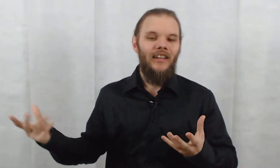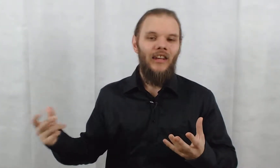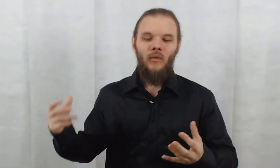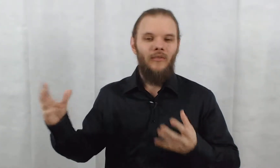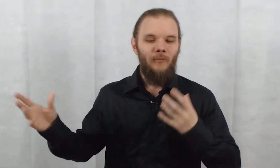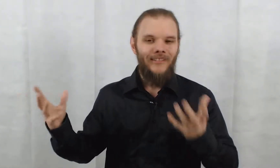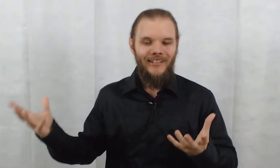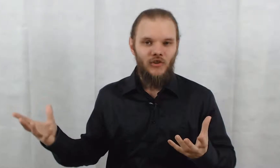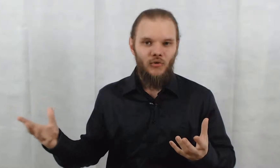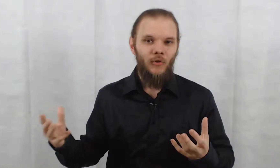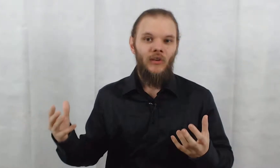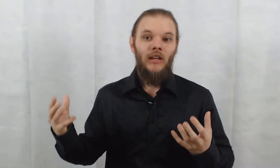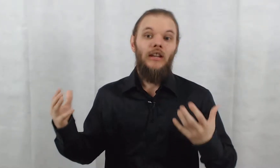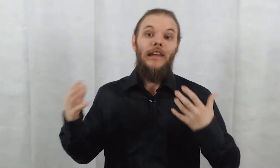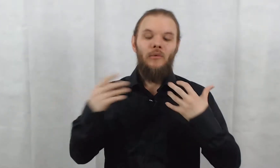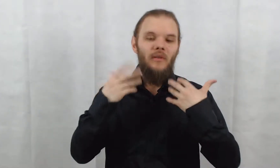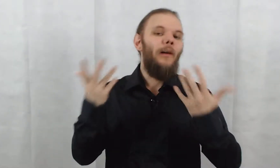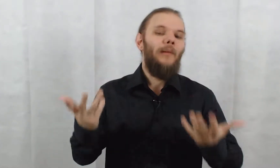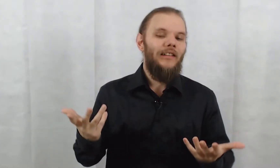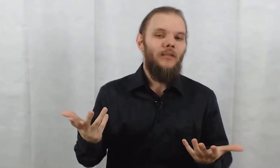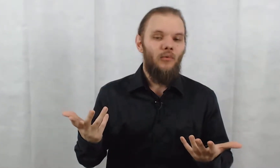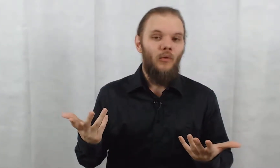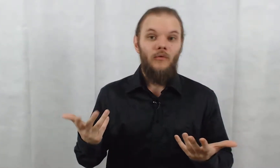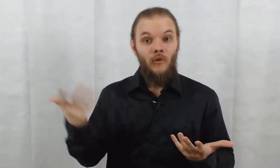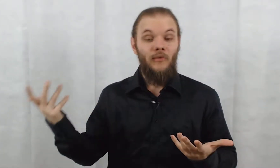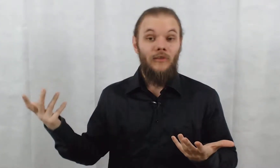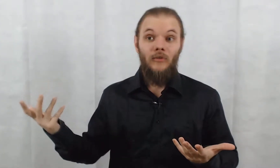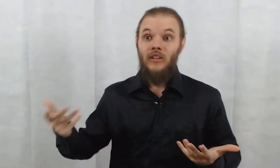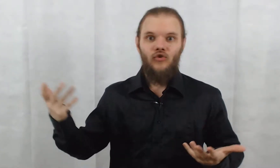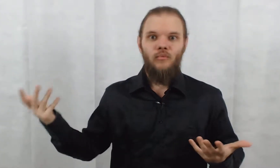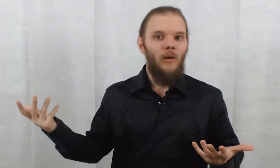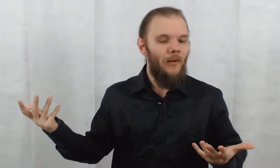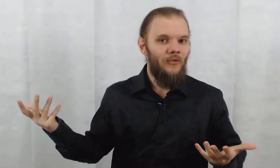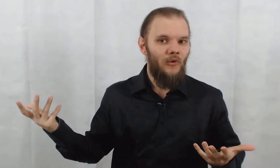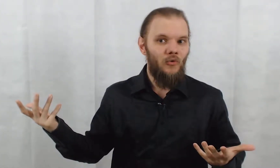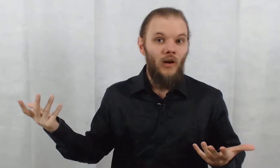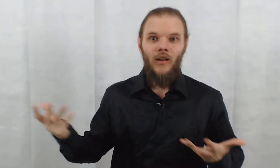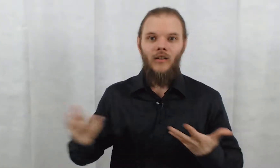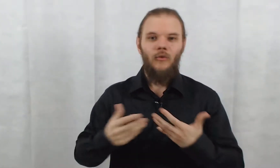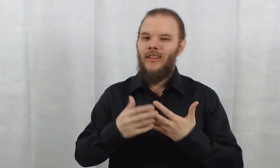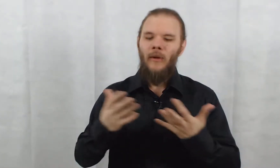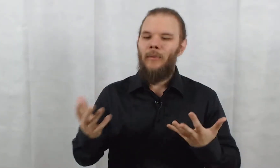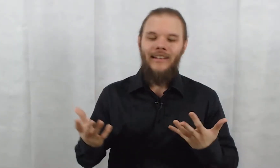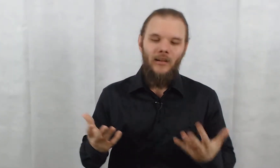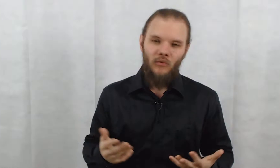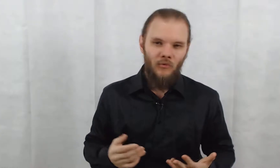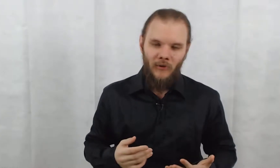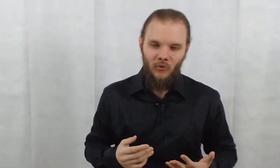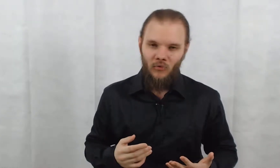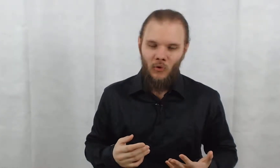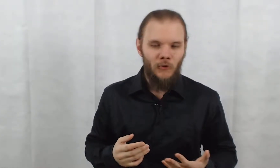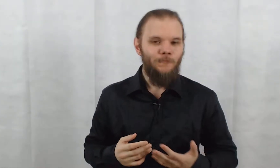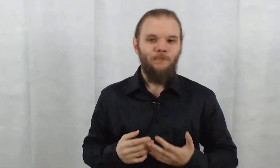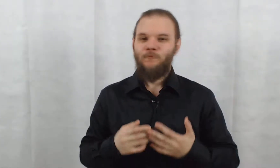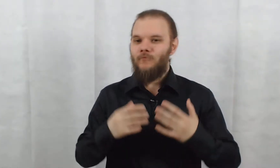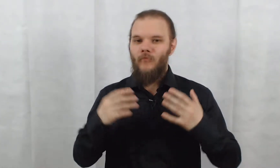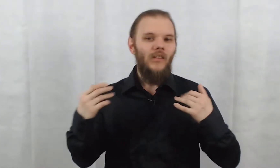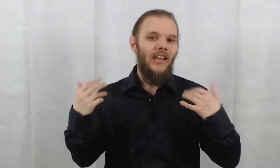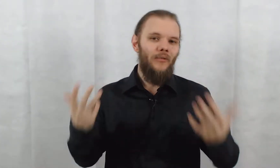ou il va se passer quelque chose. Et lui, va péter les plombs. En plus, il le dit, je ne pourrais pas vivre sans toi. Donc, il va péter les plombs d'une façon ou d'une autre. Et il va